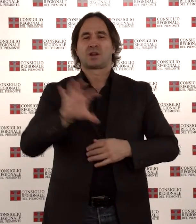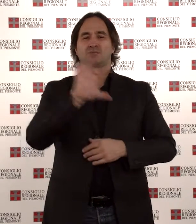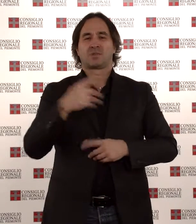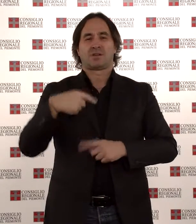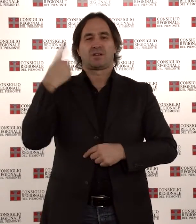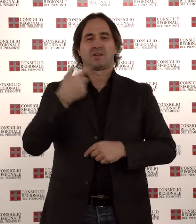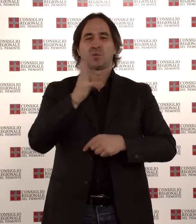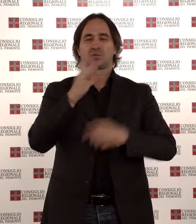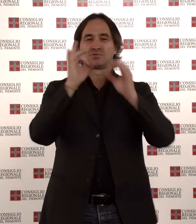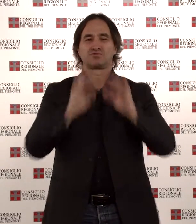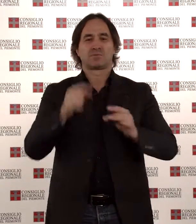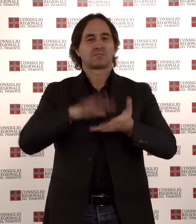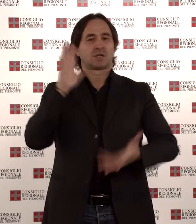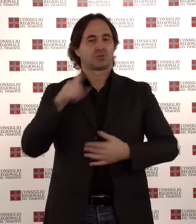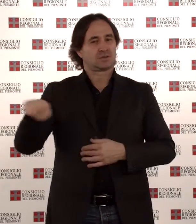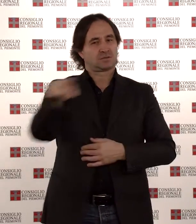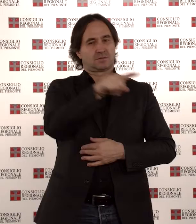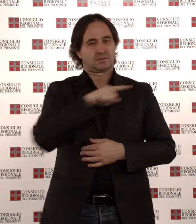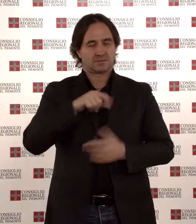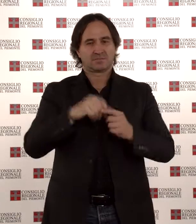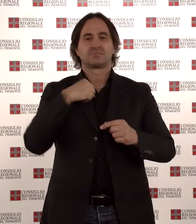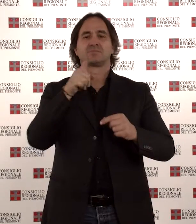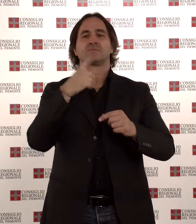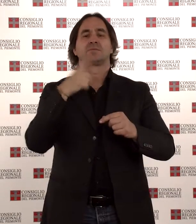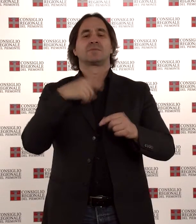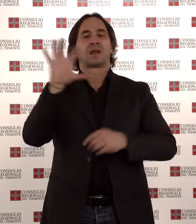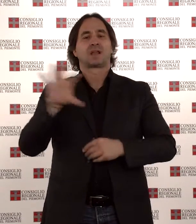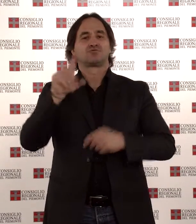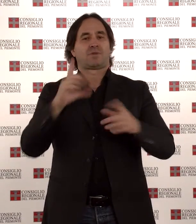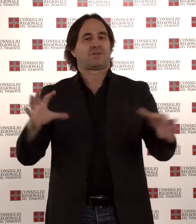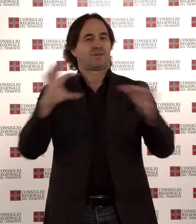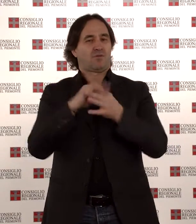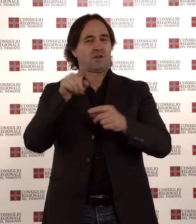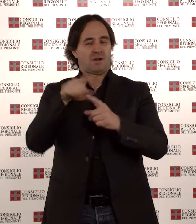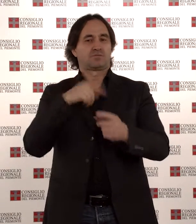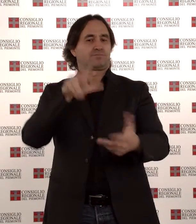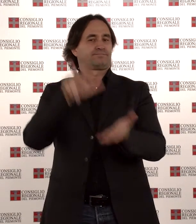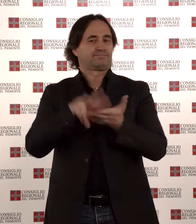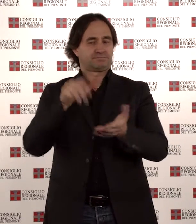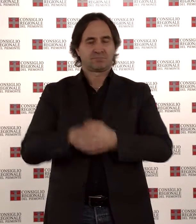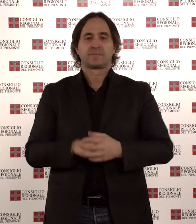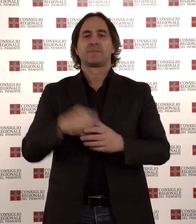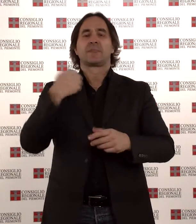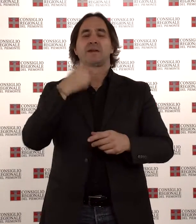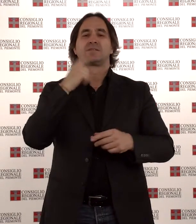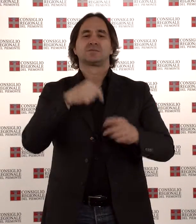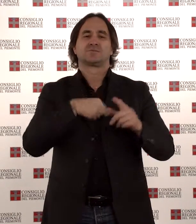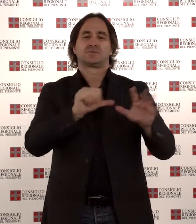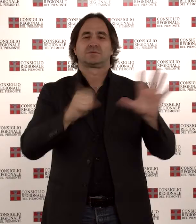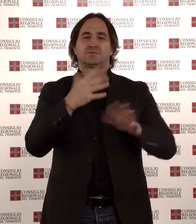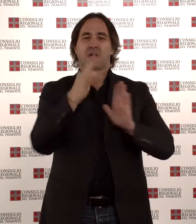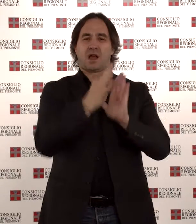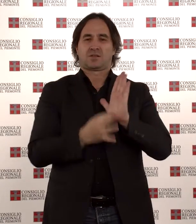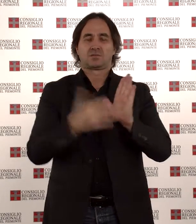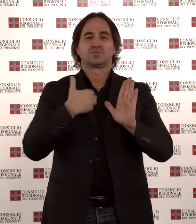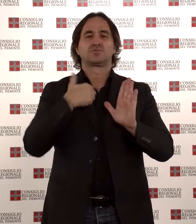dicembre a maggioranza il collegato alla finanziaria della regione. Il provvedimento, in 60 articoli, interviene su una pluralità di